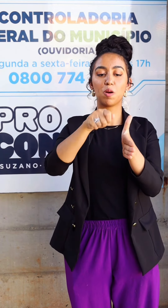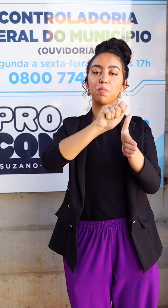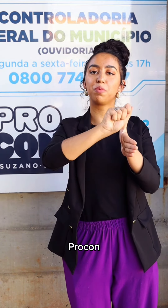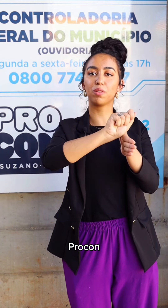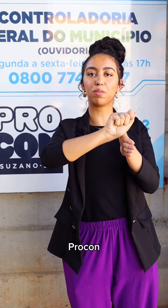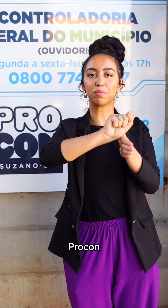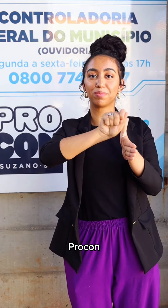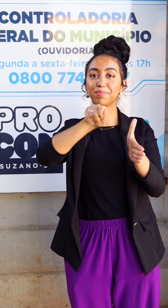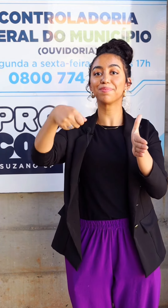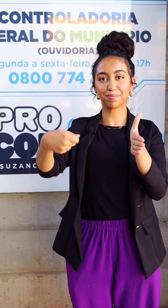Procon